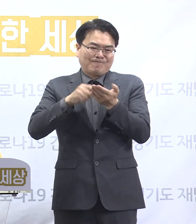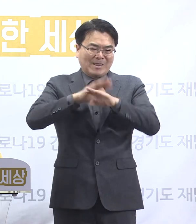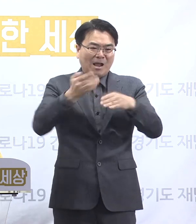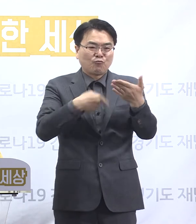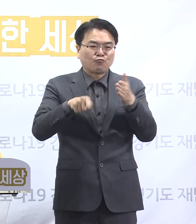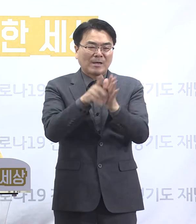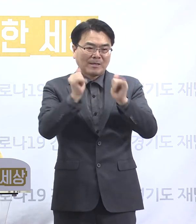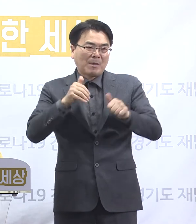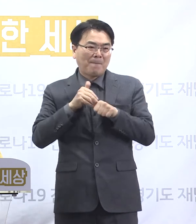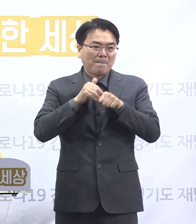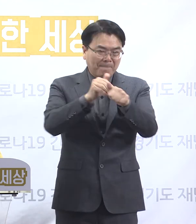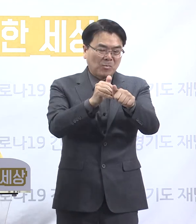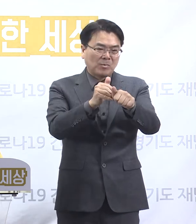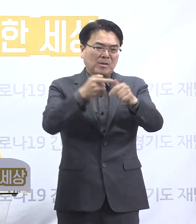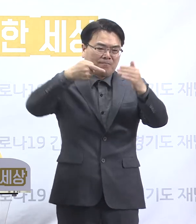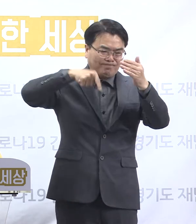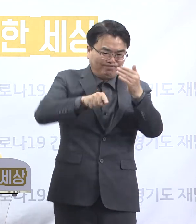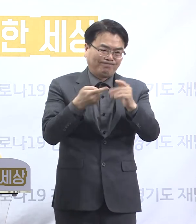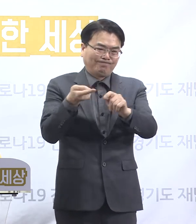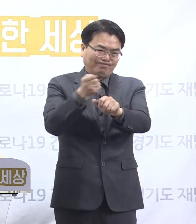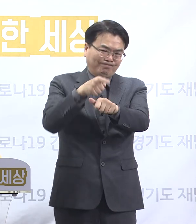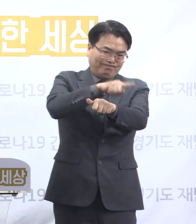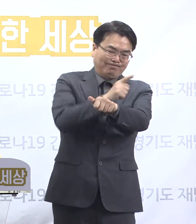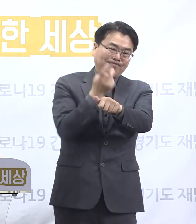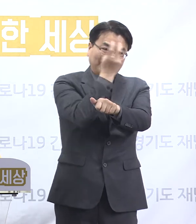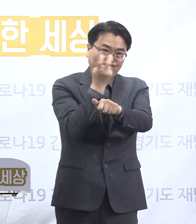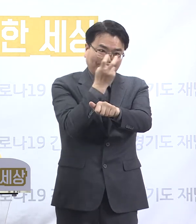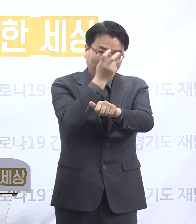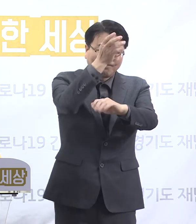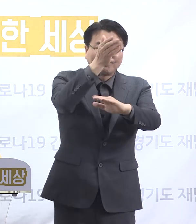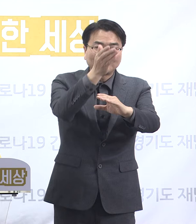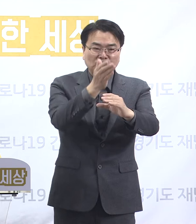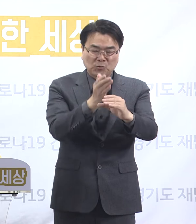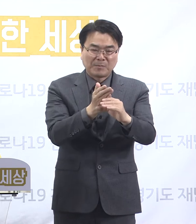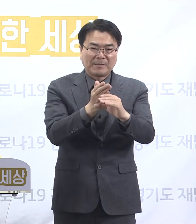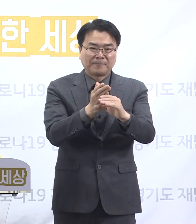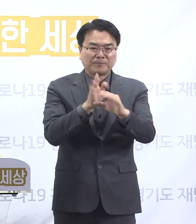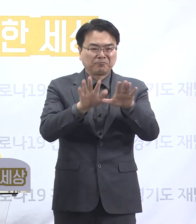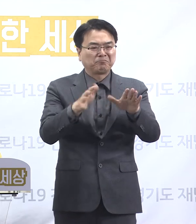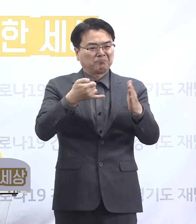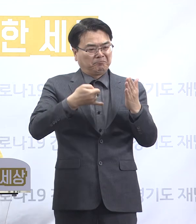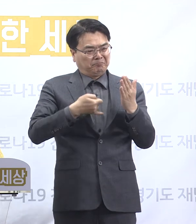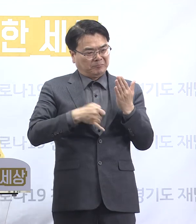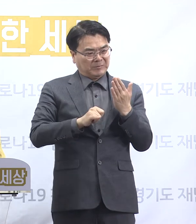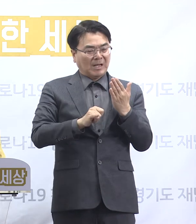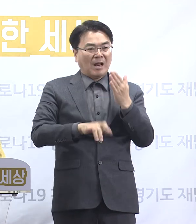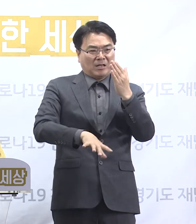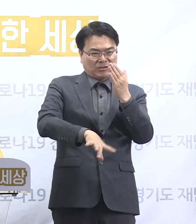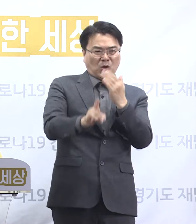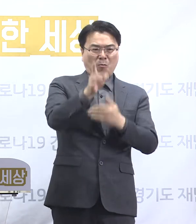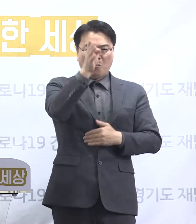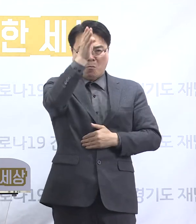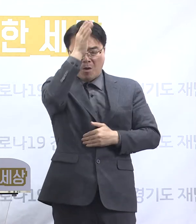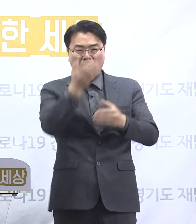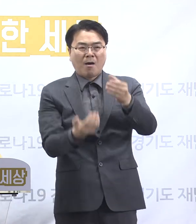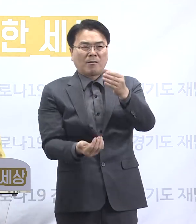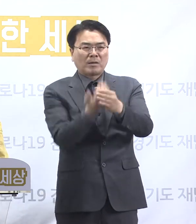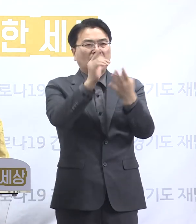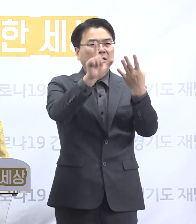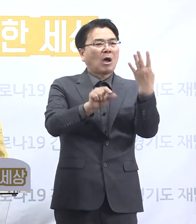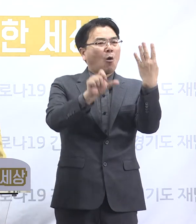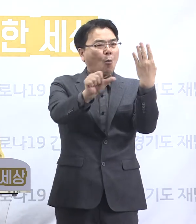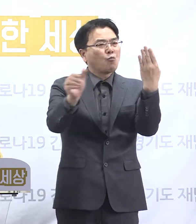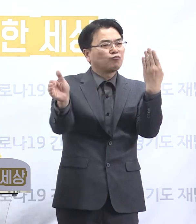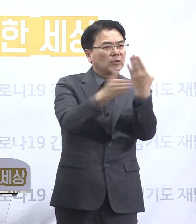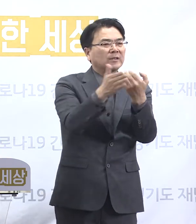접촉자에 대한 심층역학 조사 중입니다. 현재는 딸의 증상 시작일이 4월 5일로 가장 빨라 딸이